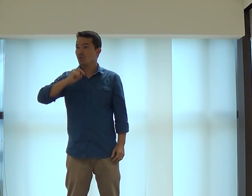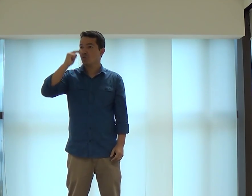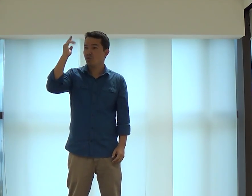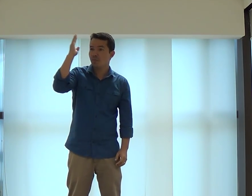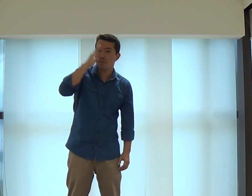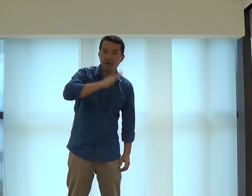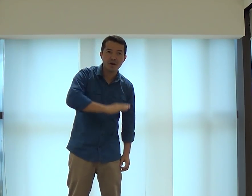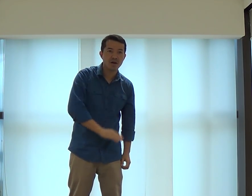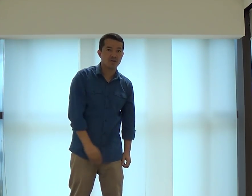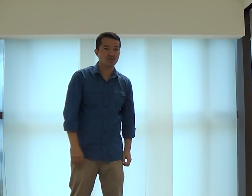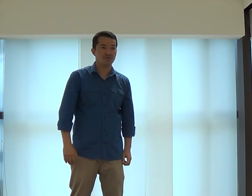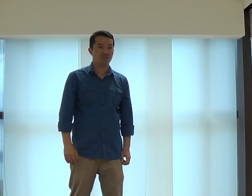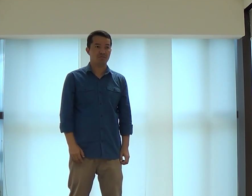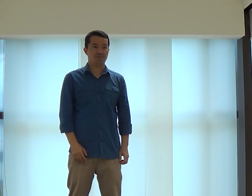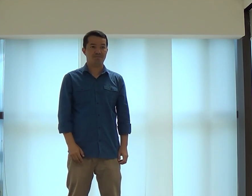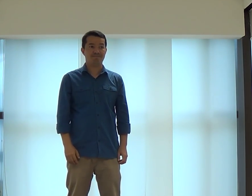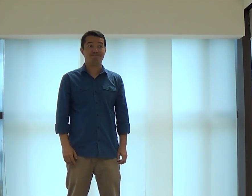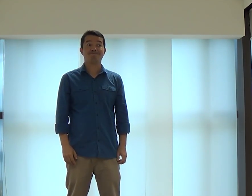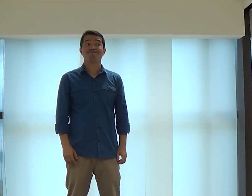Deus? Ou desejos maus?